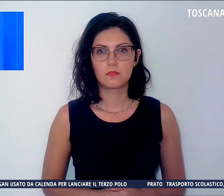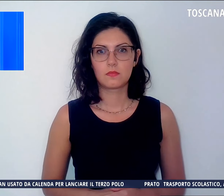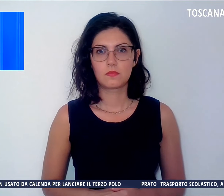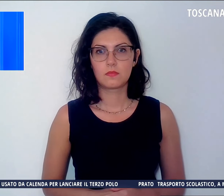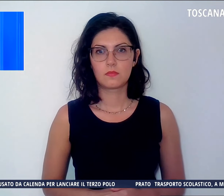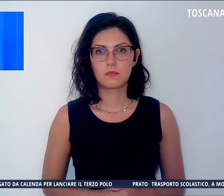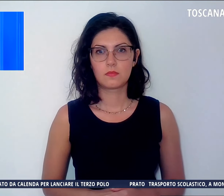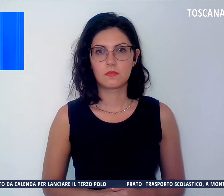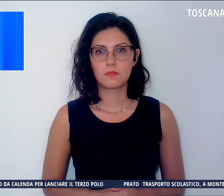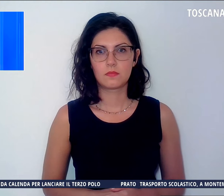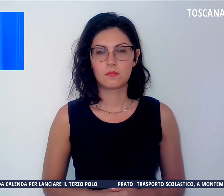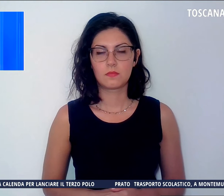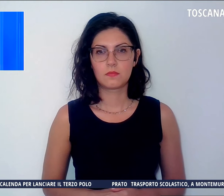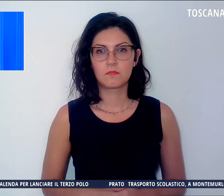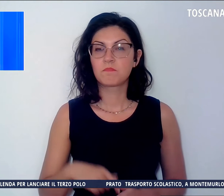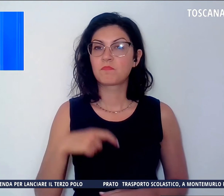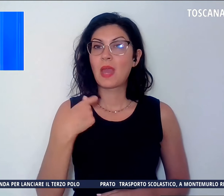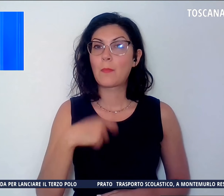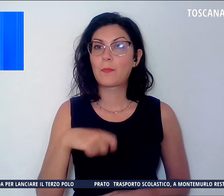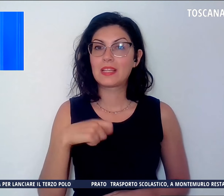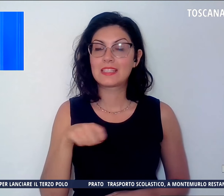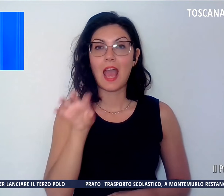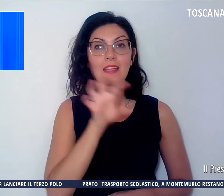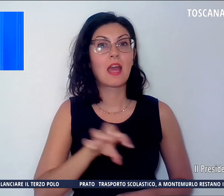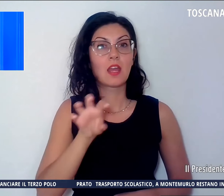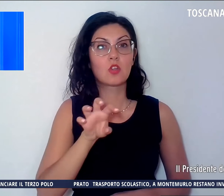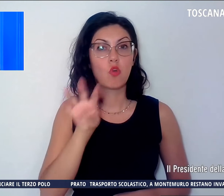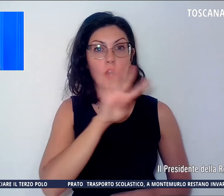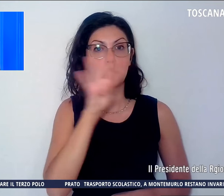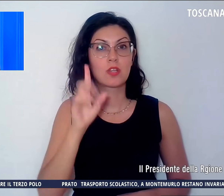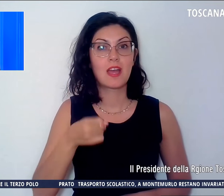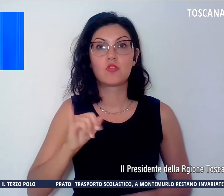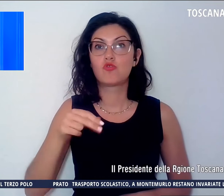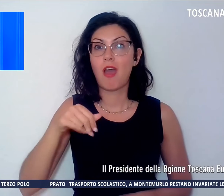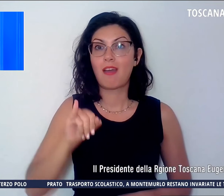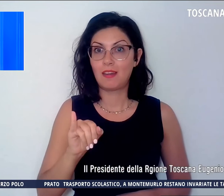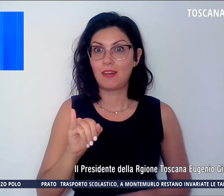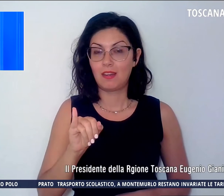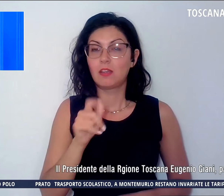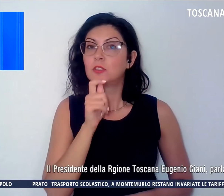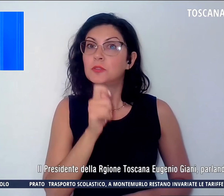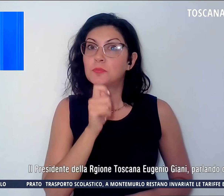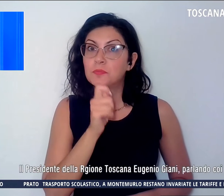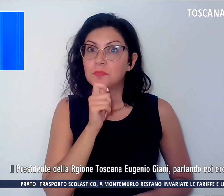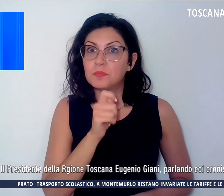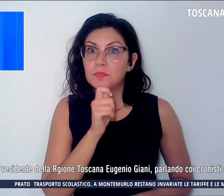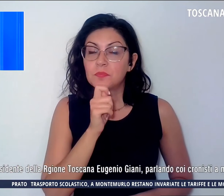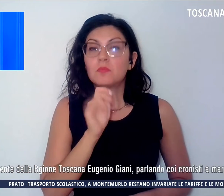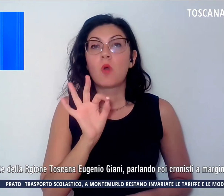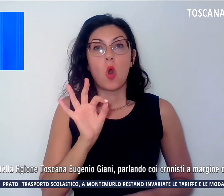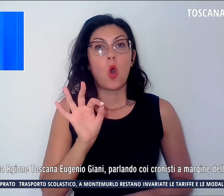Il presidente della regione toscana Eugenio Gianni, parlando con i giornalisti nel giorno delle